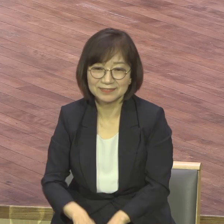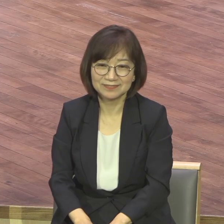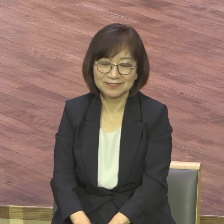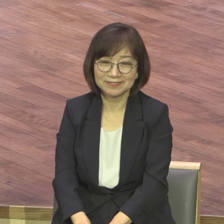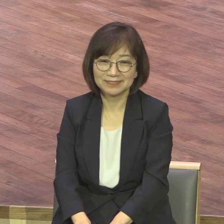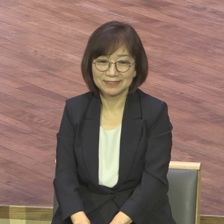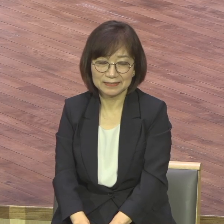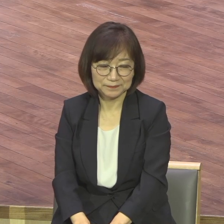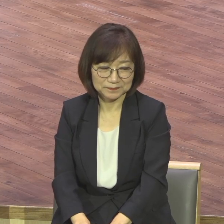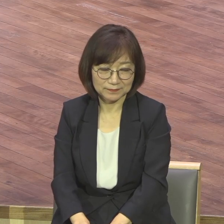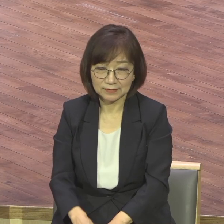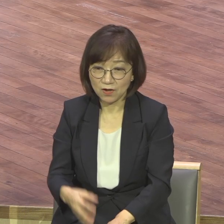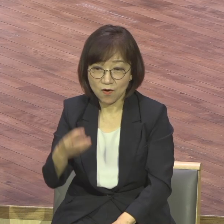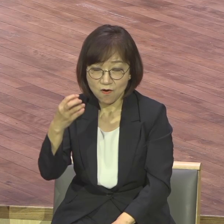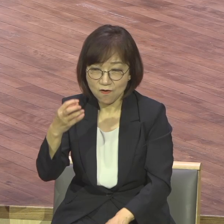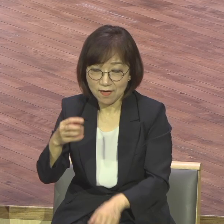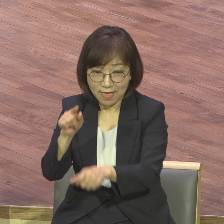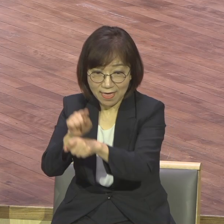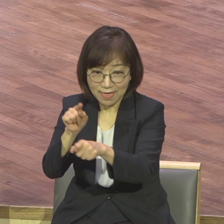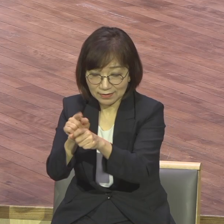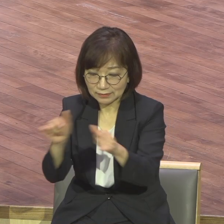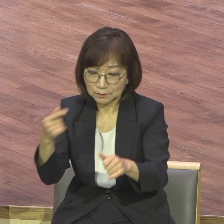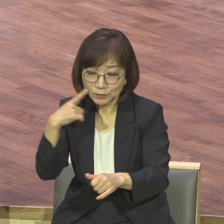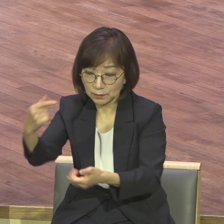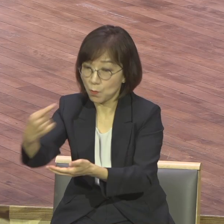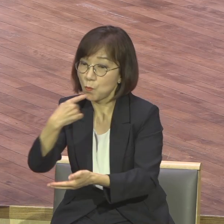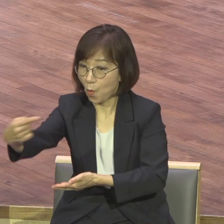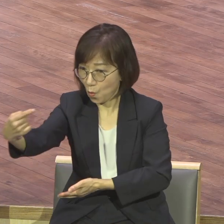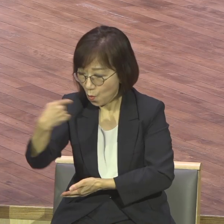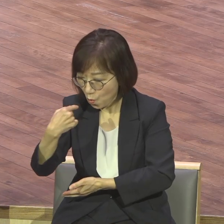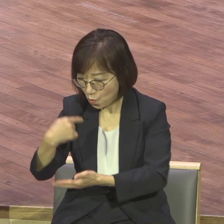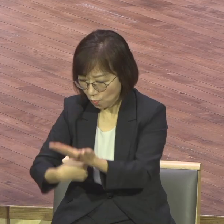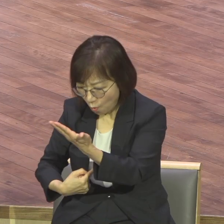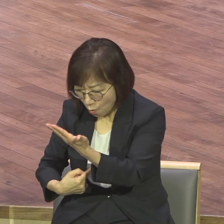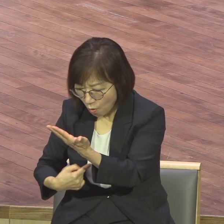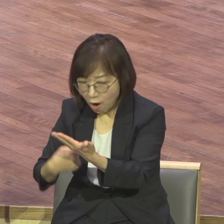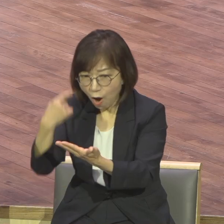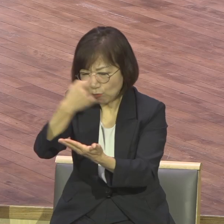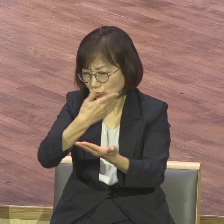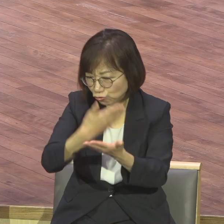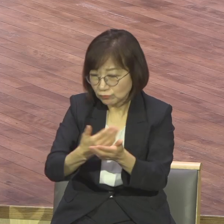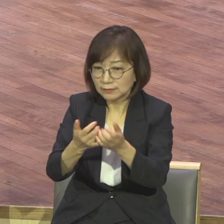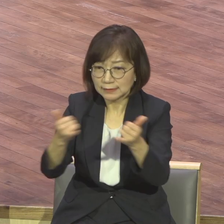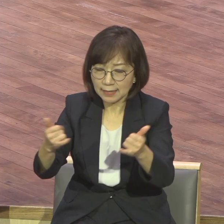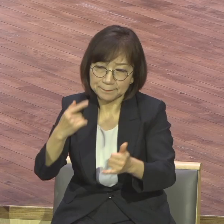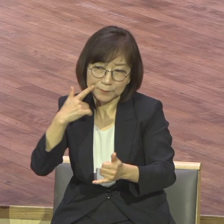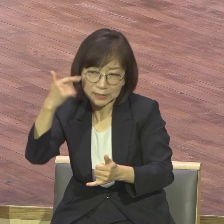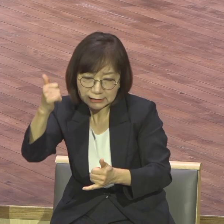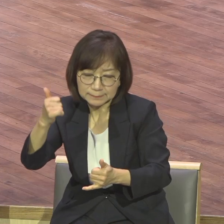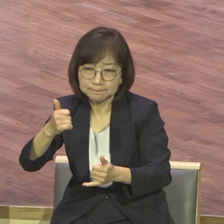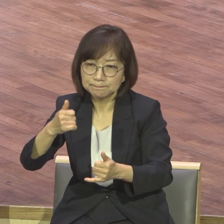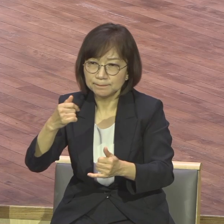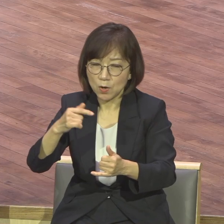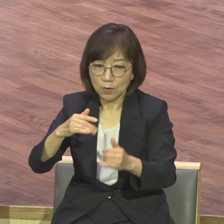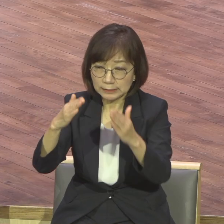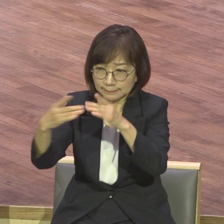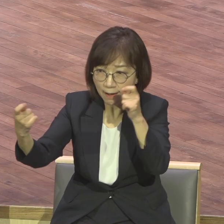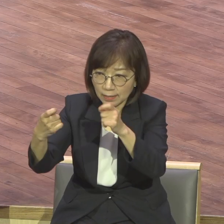행정복사님 보호하더라고 중요한 분들 교육자들 중직자들 중에서 가까운 분들 오지 않도록